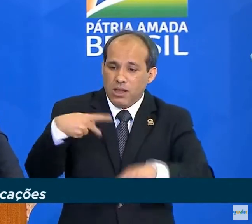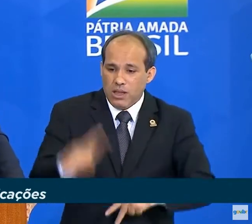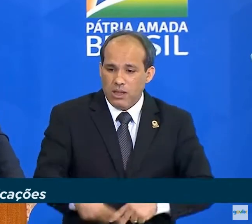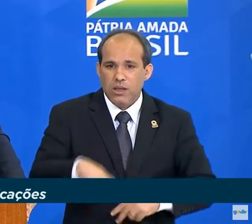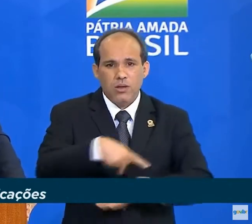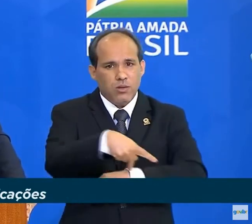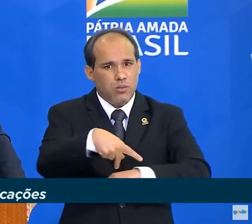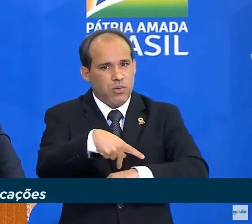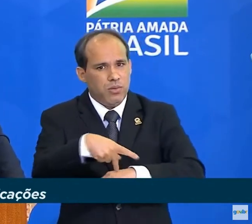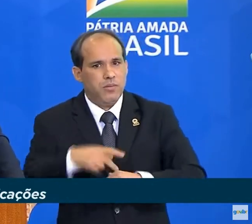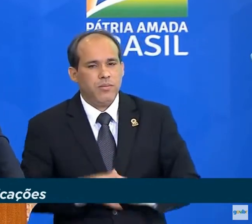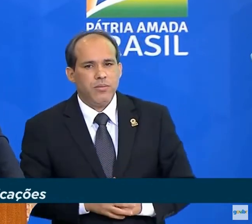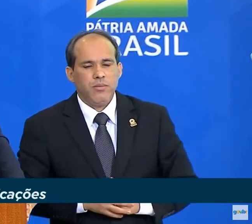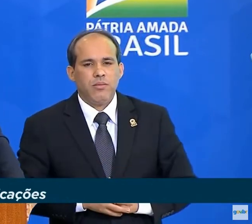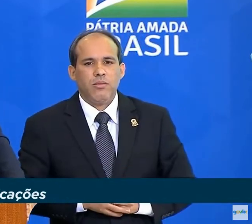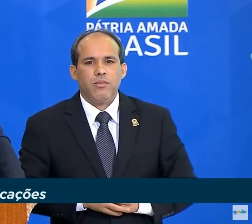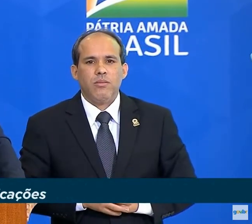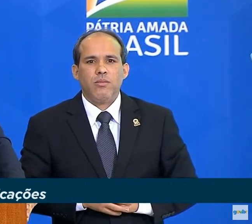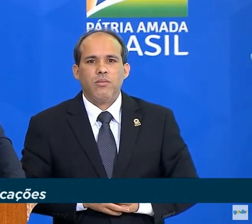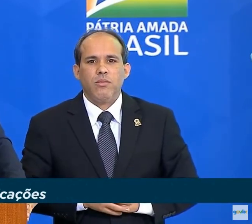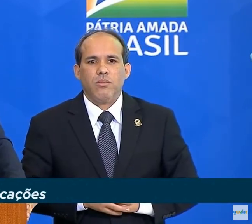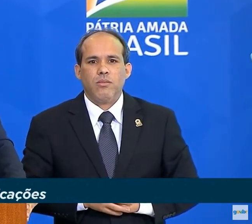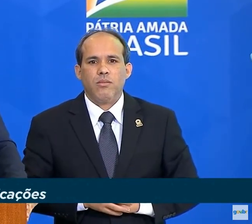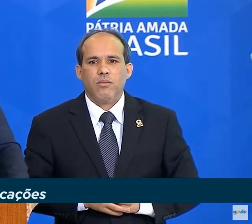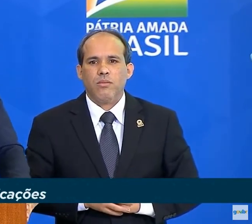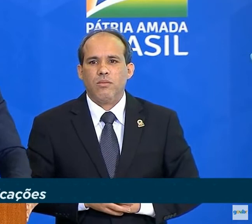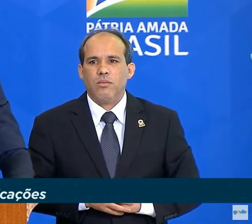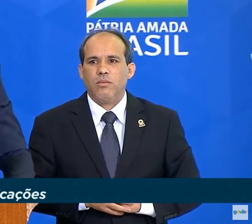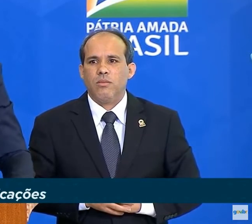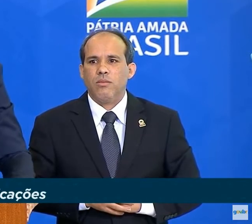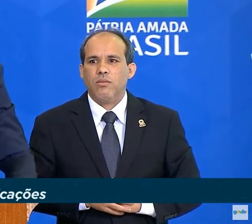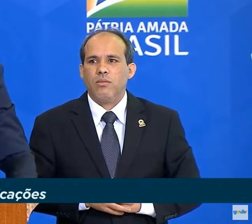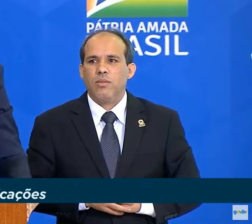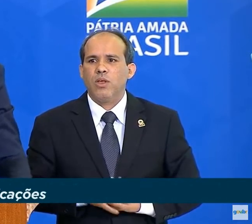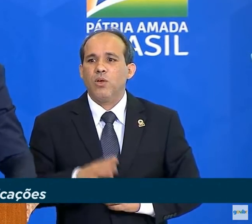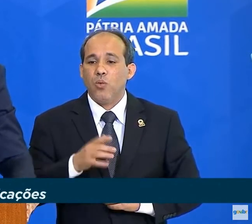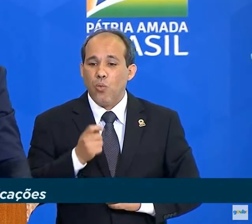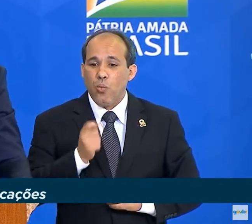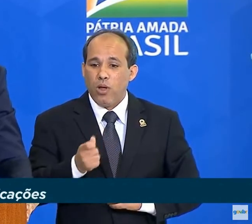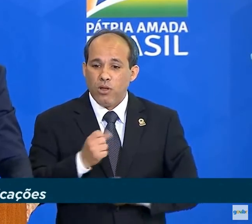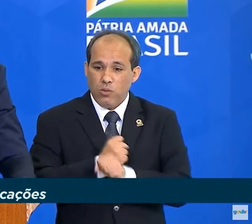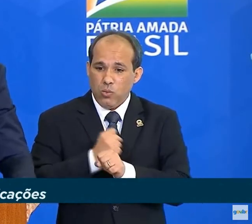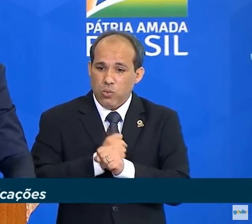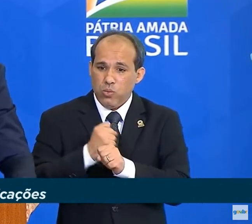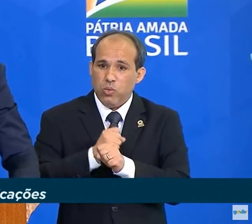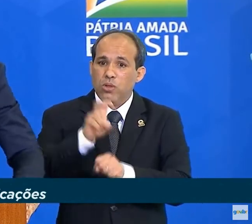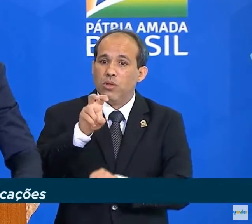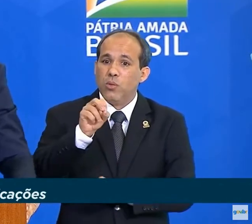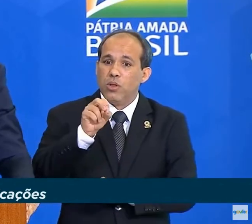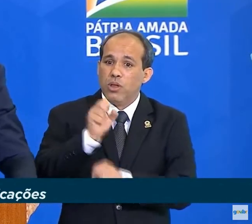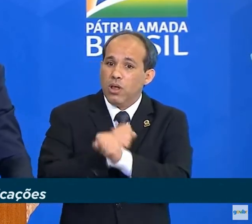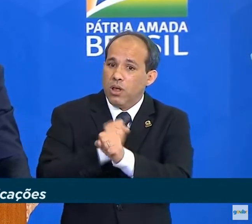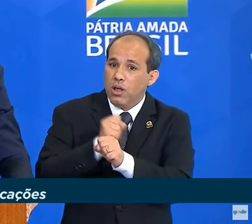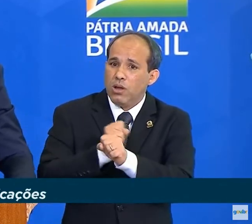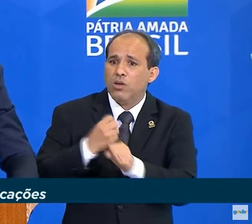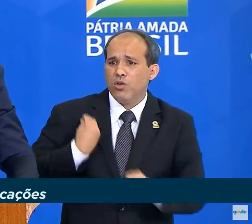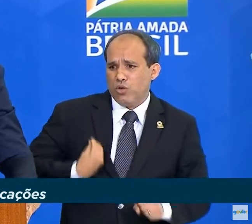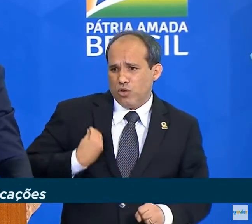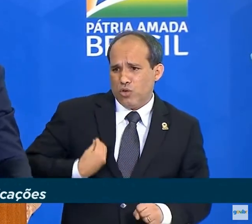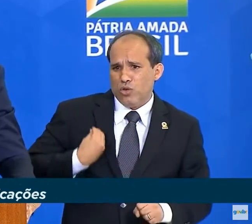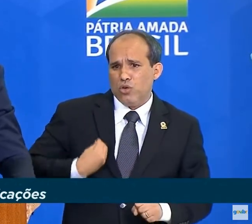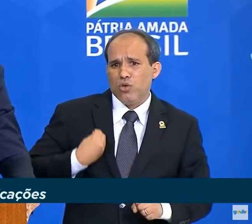Em mais de meio século de existência, o Ministério das Comunicações acompanhou os avanços